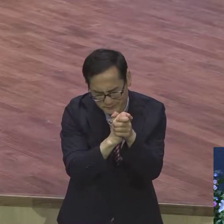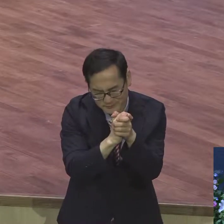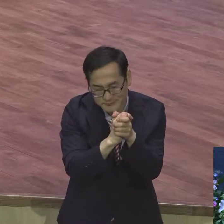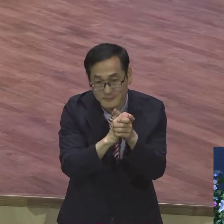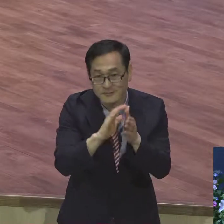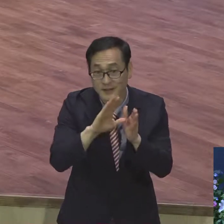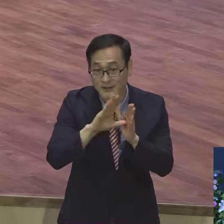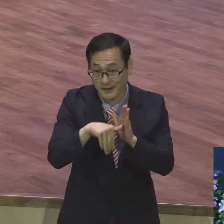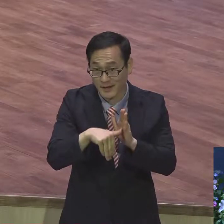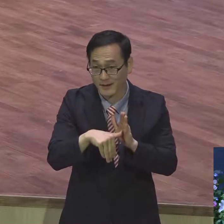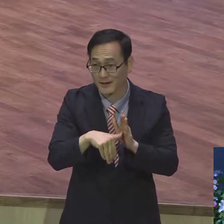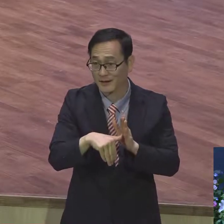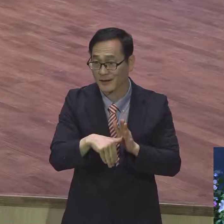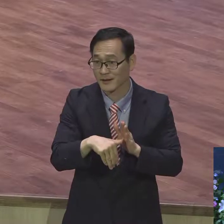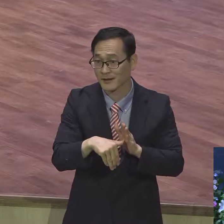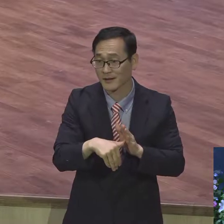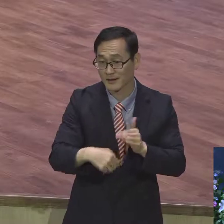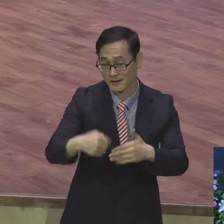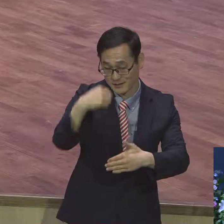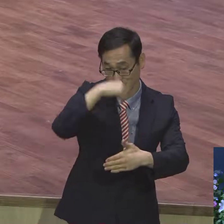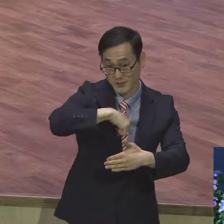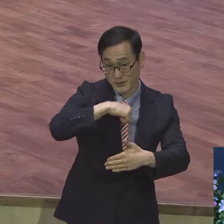참 평안이 임하기 시작했어요.